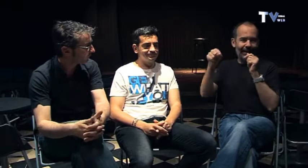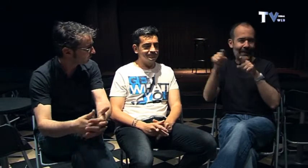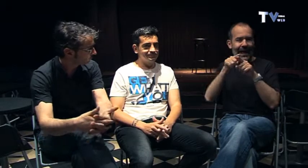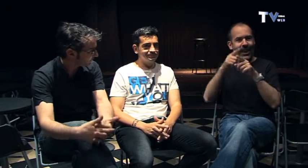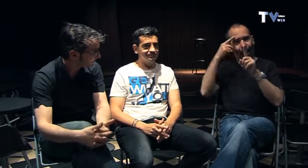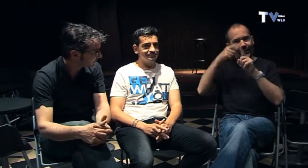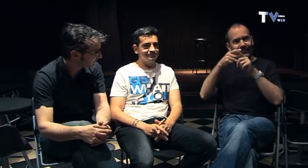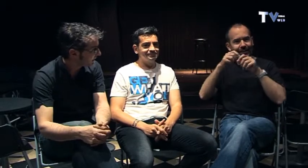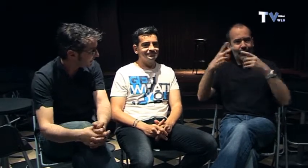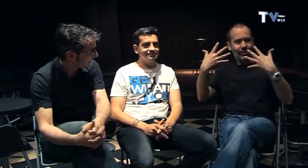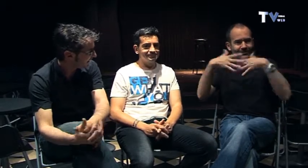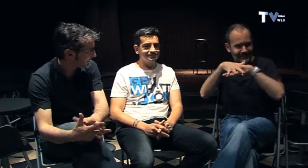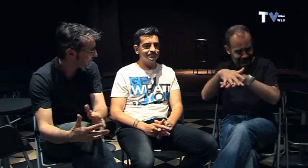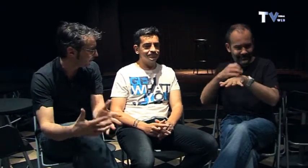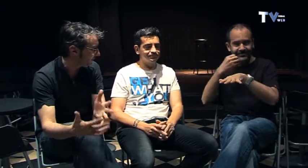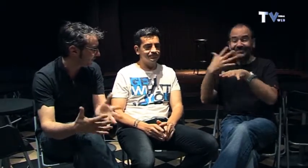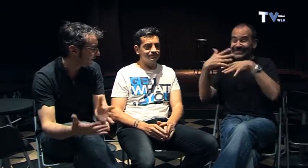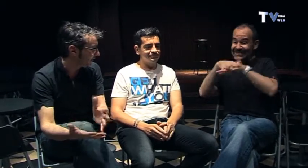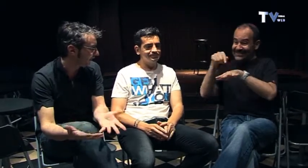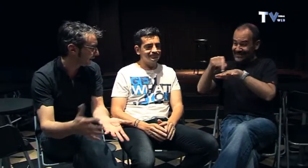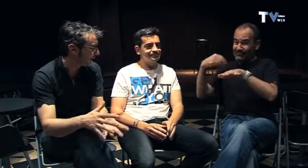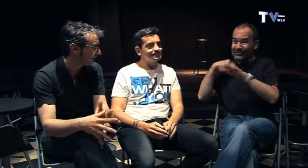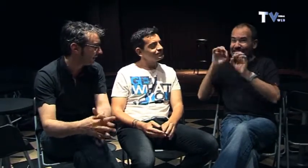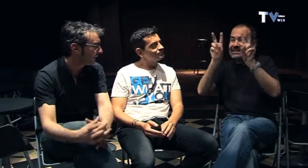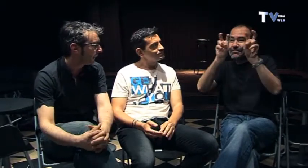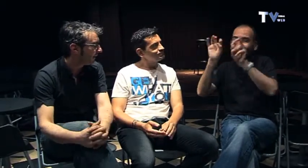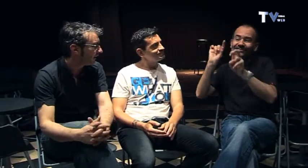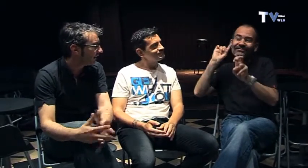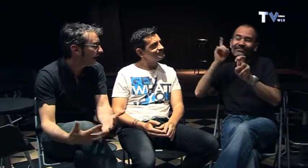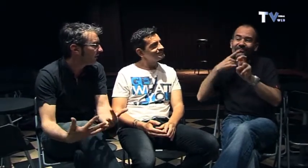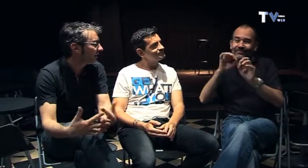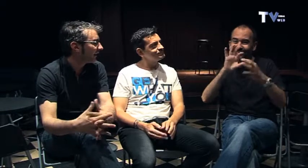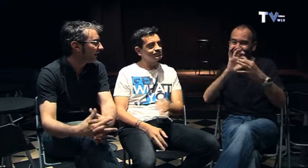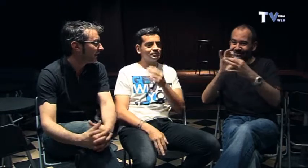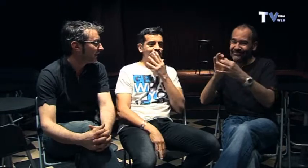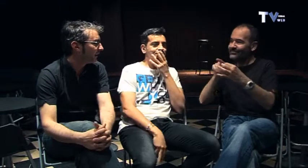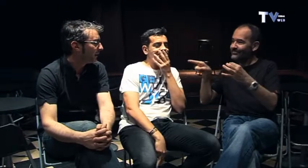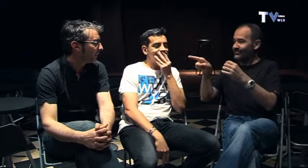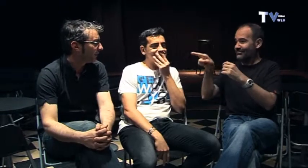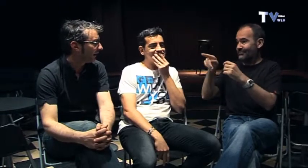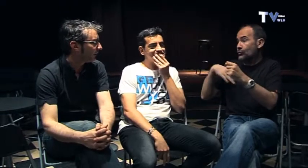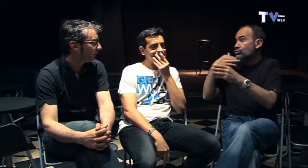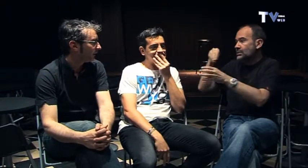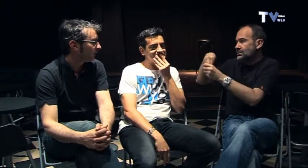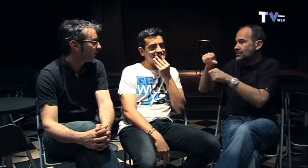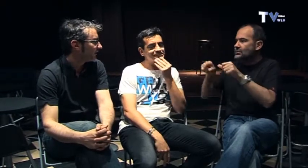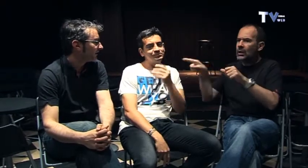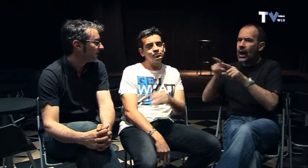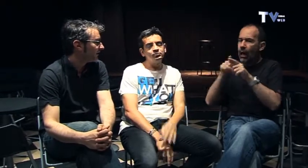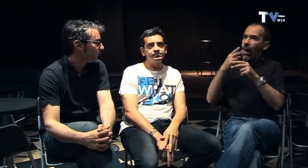las personas oyentes vean también un poquito la otra parte ¿no? claro hay una integración ahí ¿no? pero claro yo no sé si en